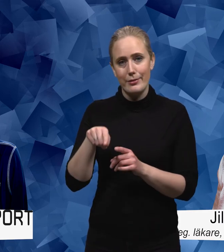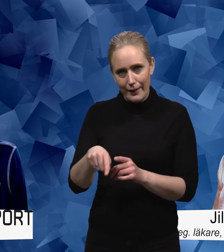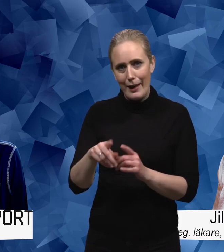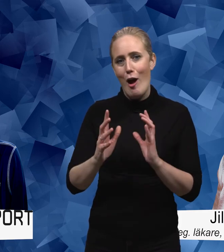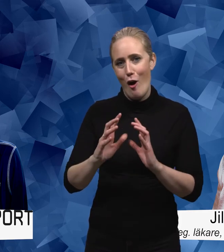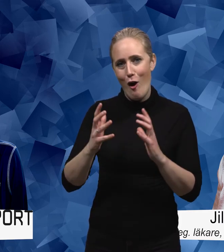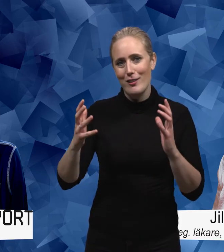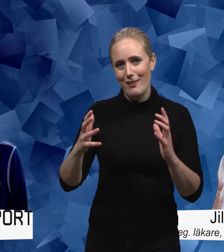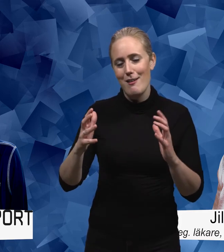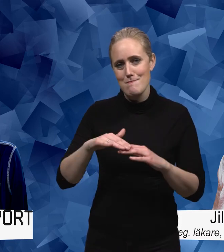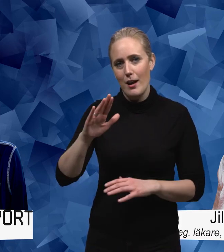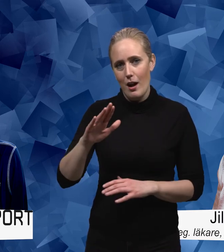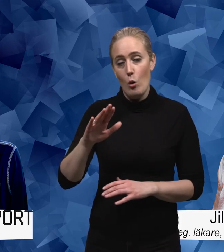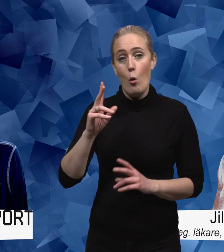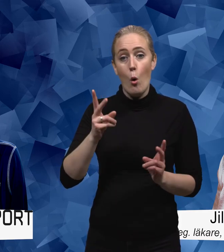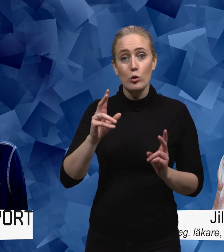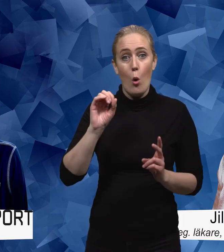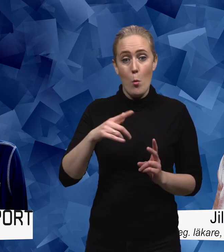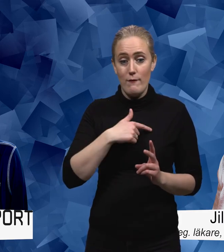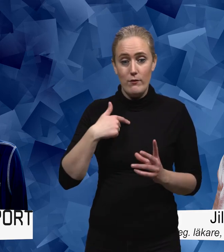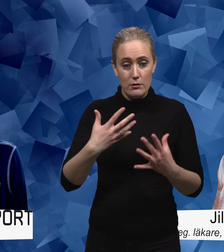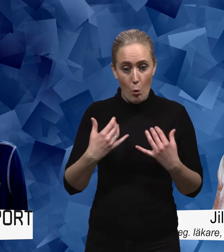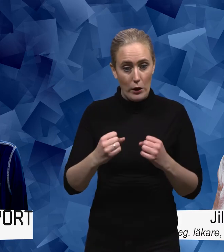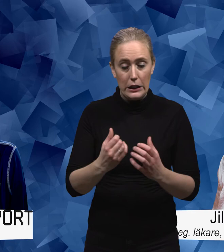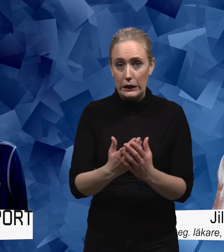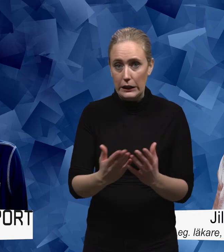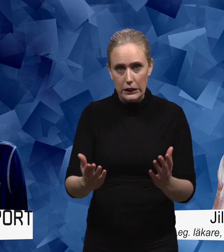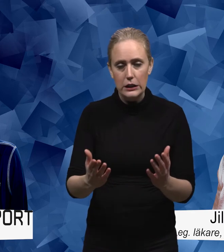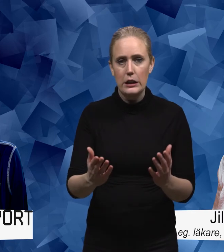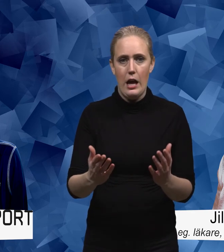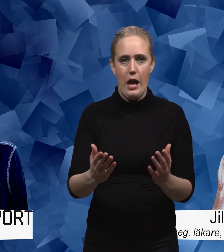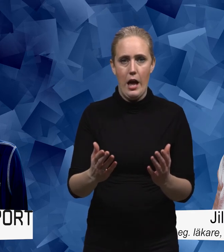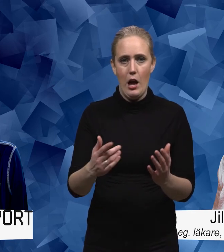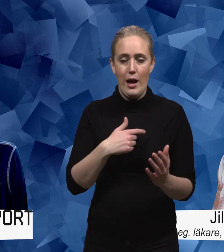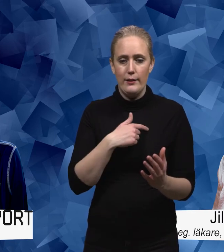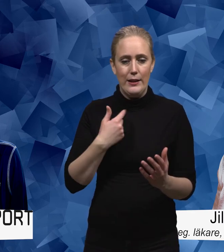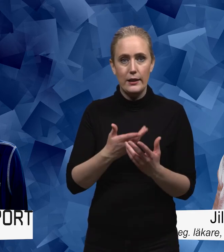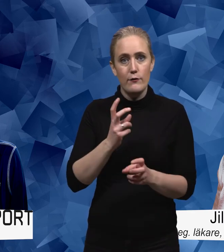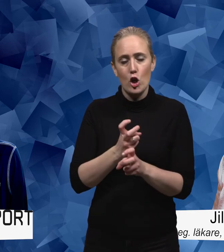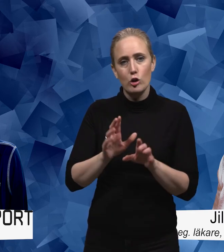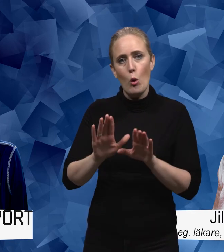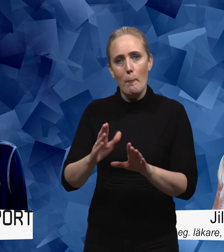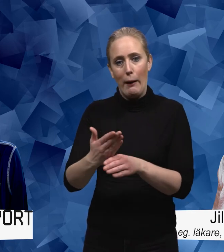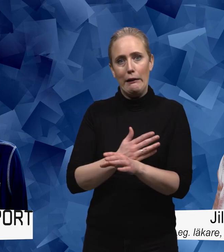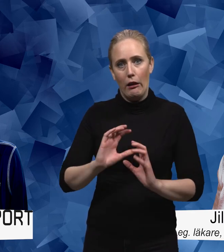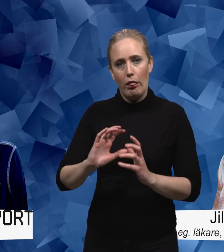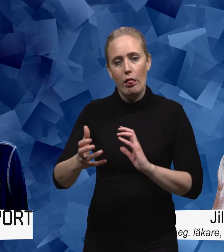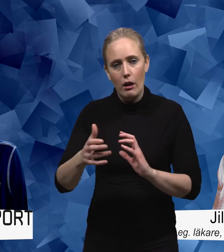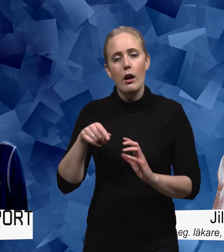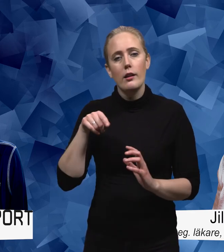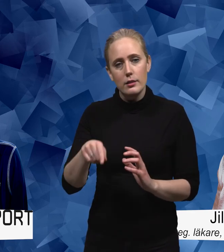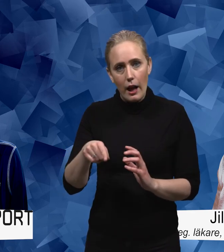öka och det orsakar ju också på sikt om man inte åtgärder det inte motar oliggrind så att säga det kan ju